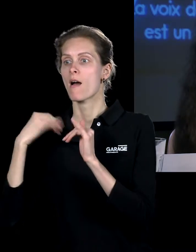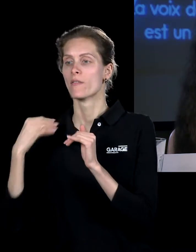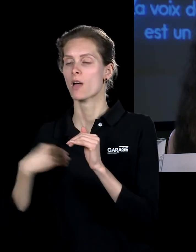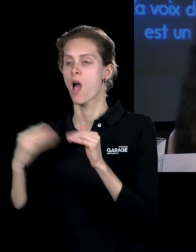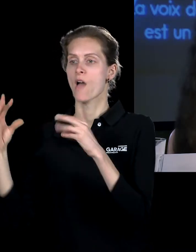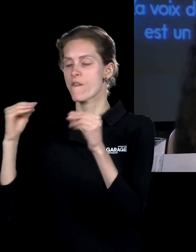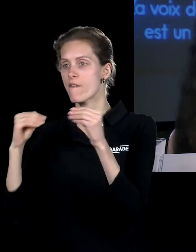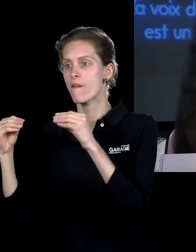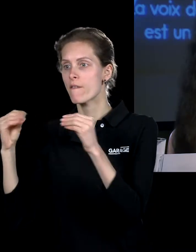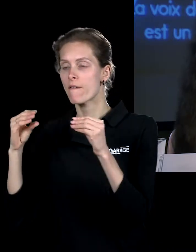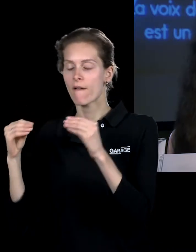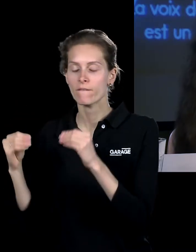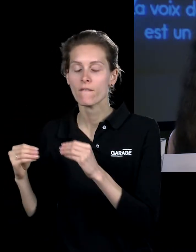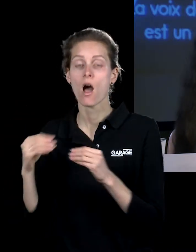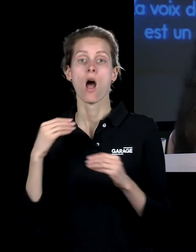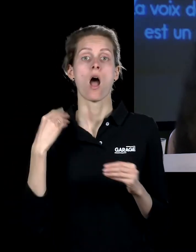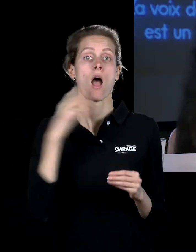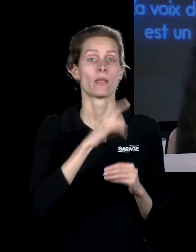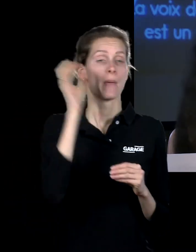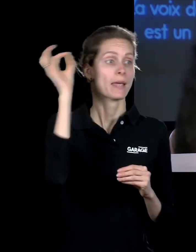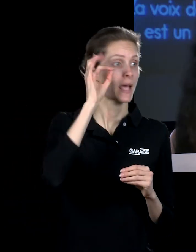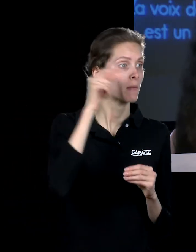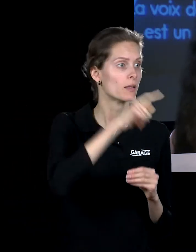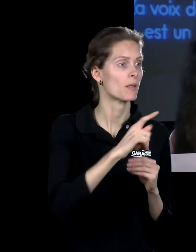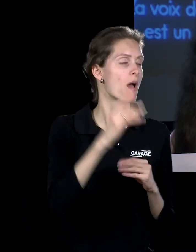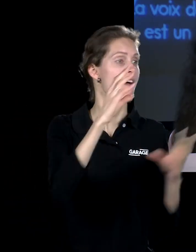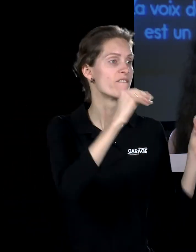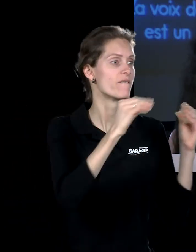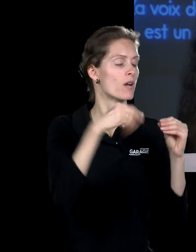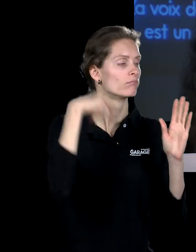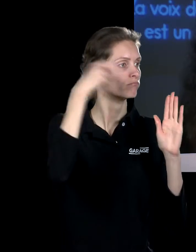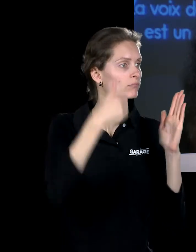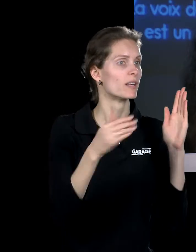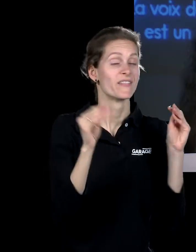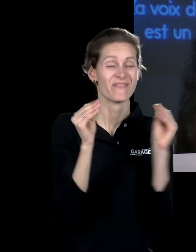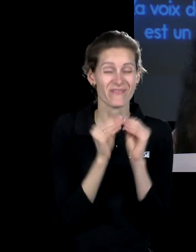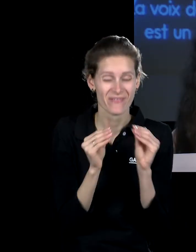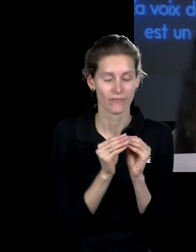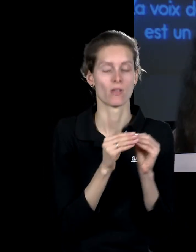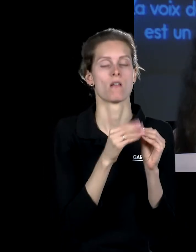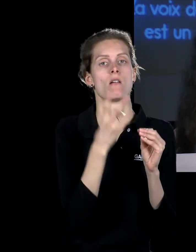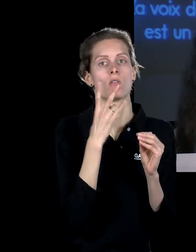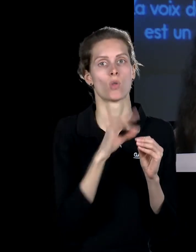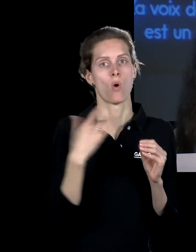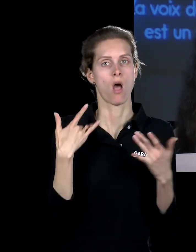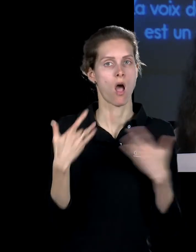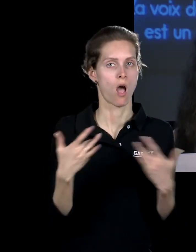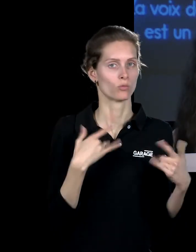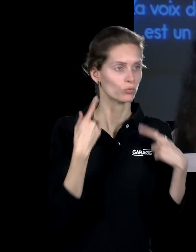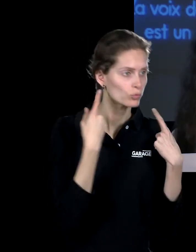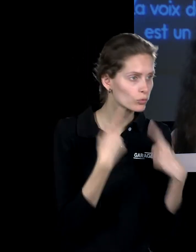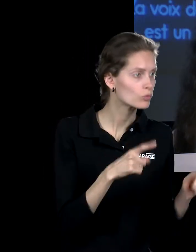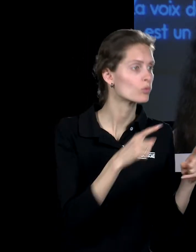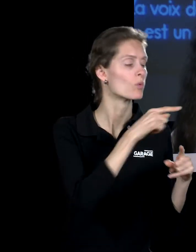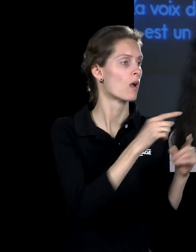актерами. Один и тот же сценарий. Я не уверена, что это правда. Очень может быть, что это абсолютный вымысел Уигану.